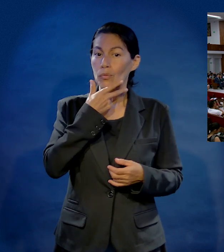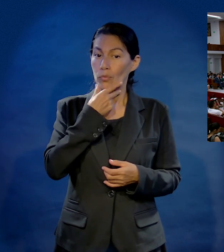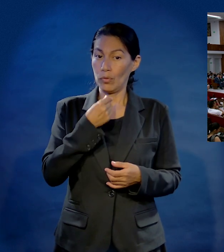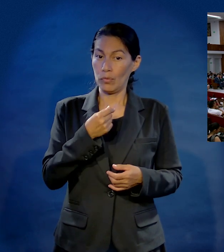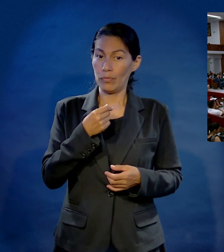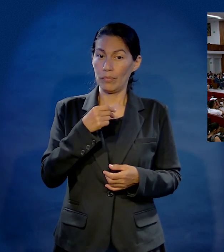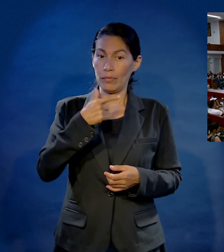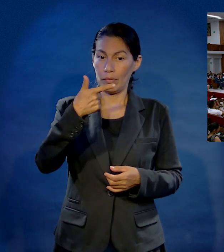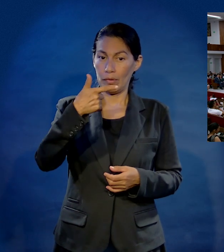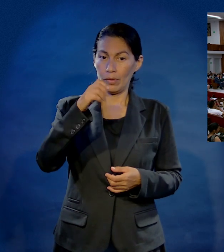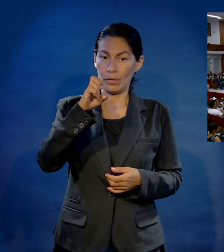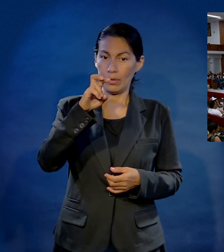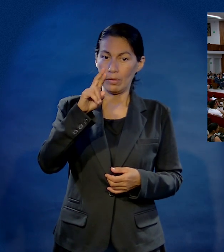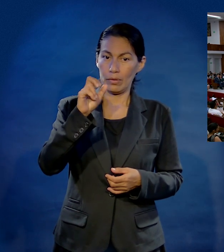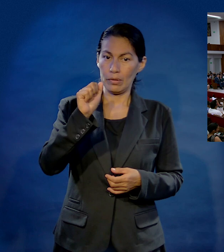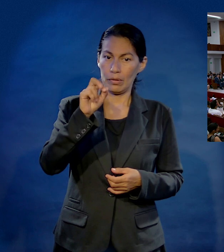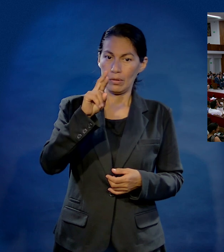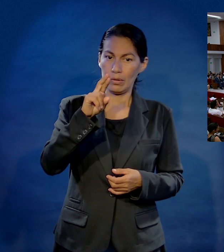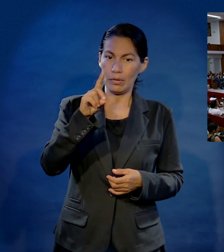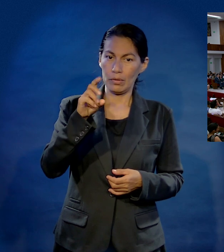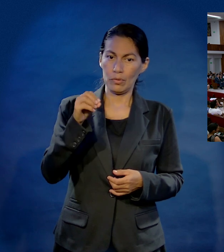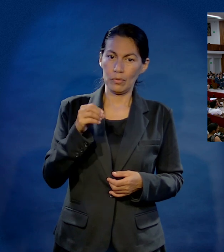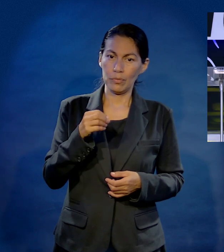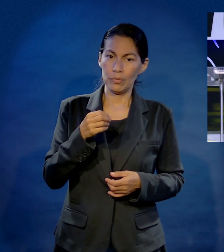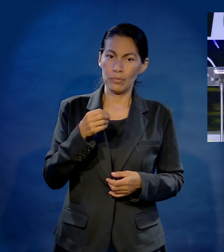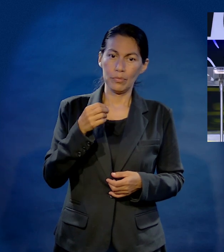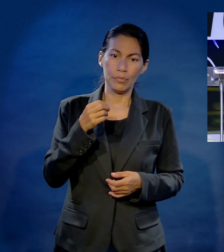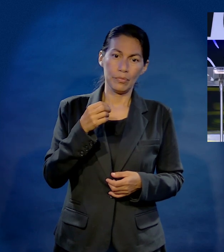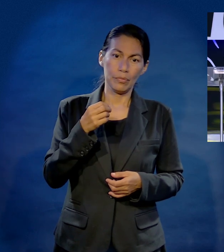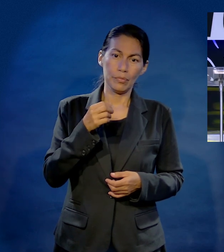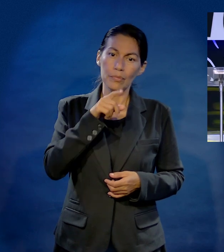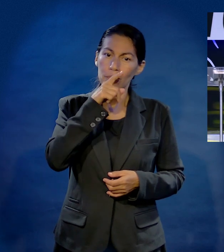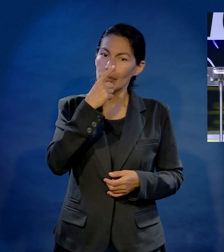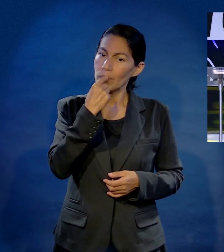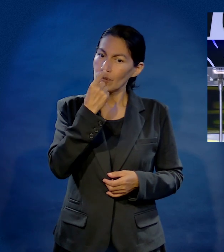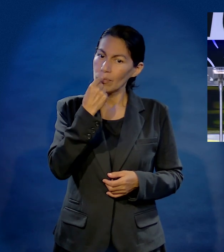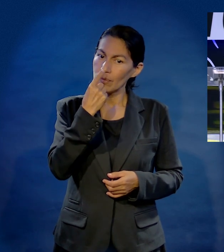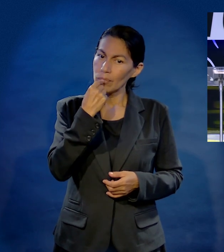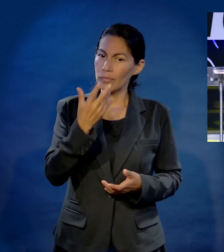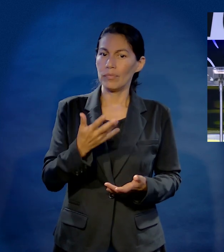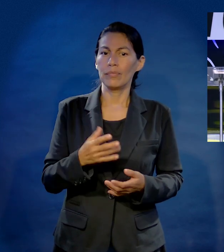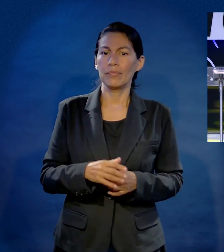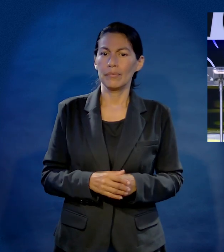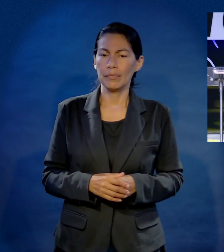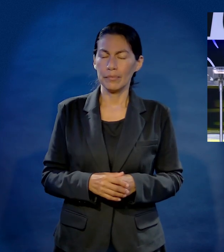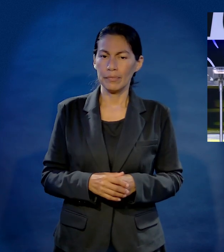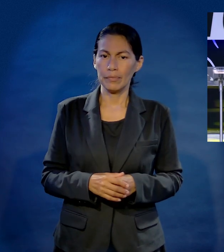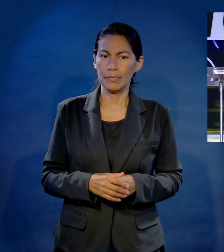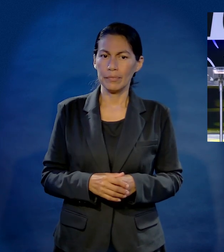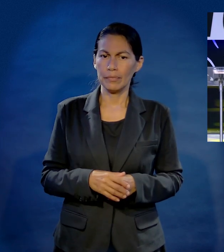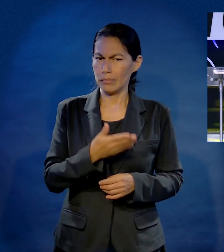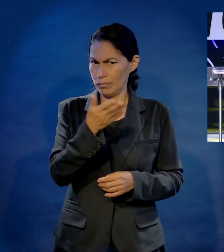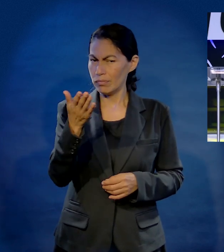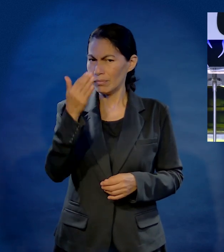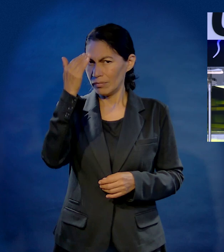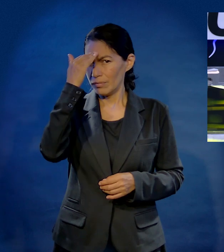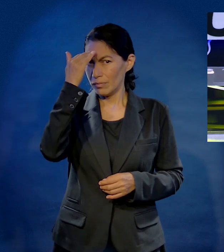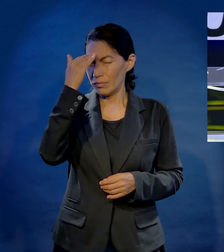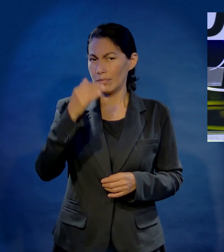Hay un caballero que se llama Gerardo, es policía federal, yo sé que muchos lo conocen. De Gerardo, alias El Recluta,